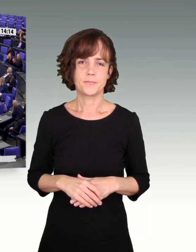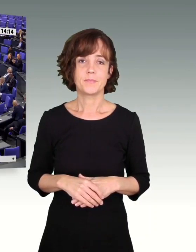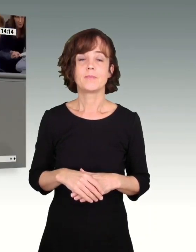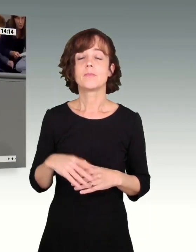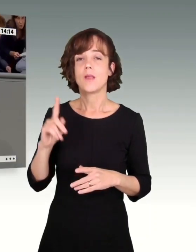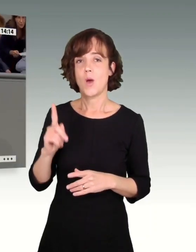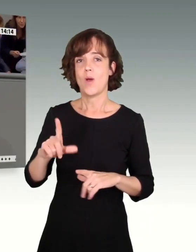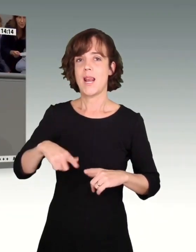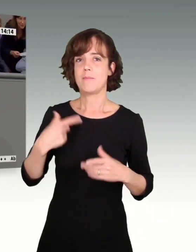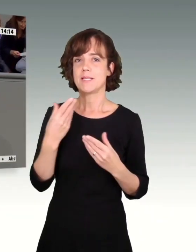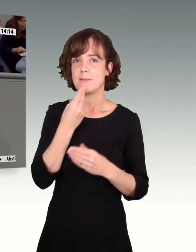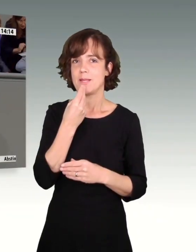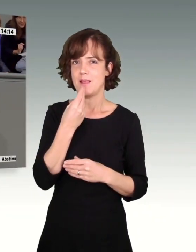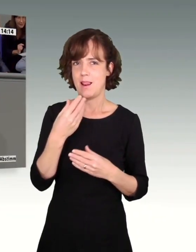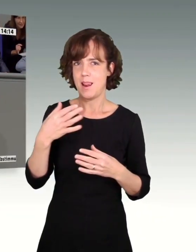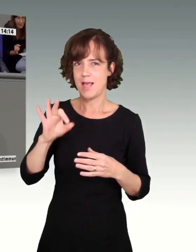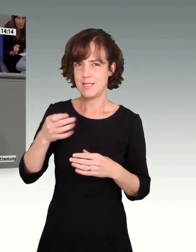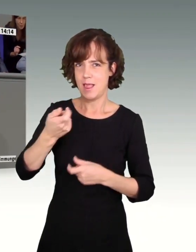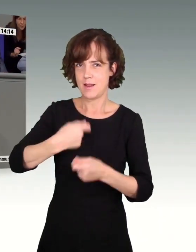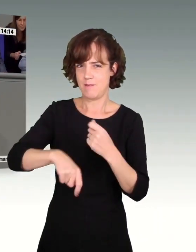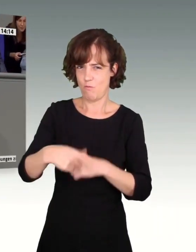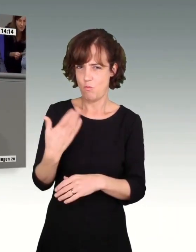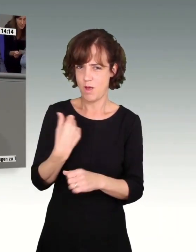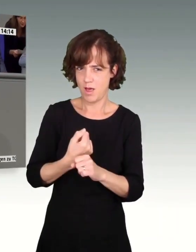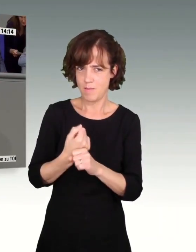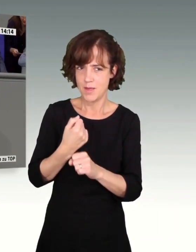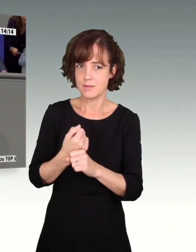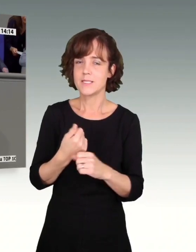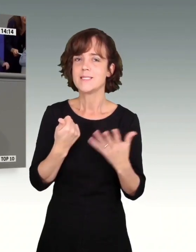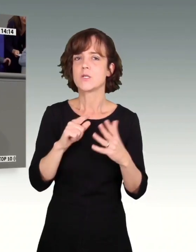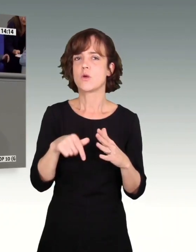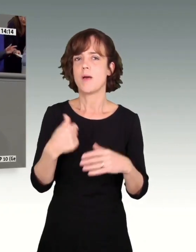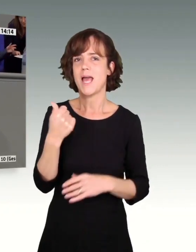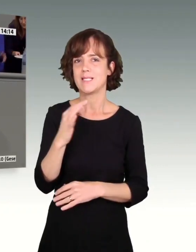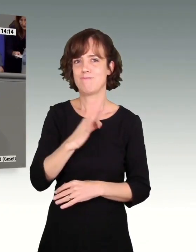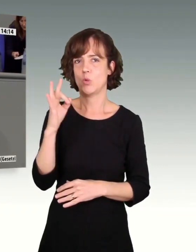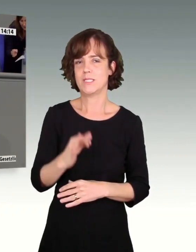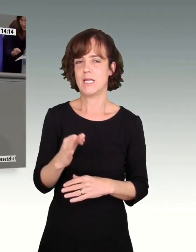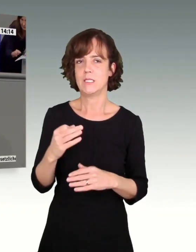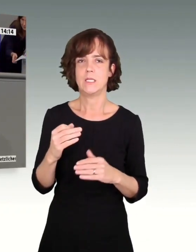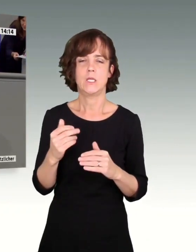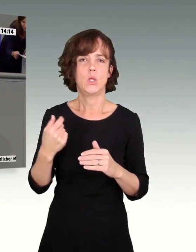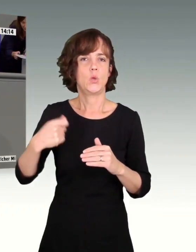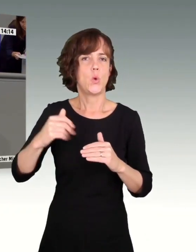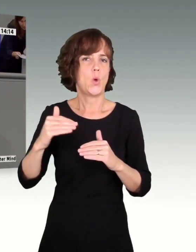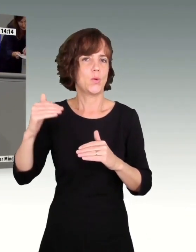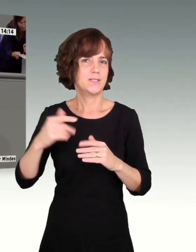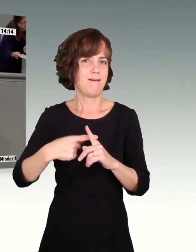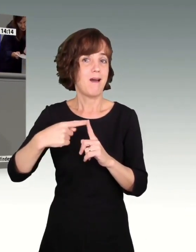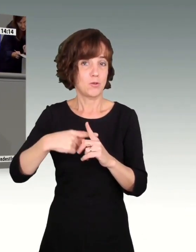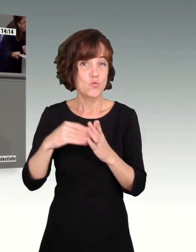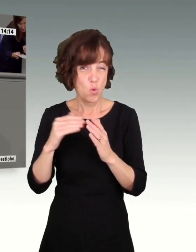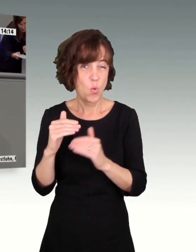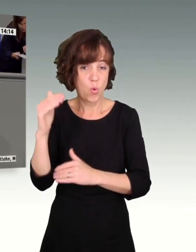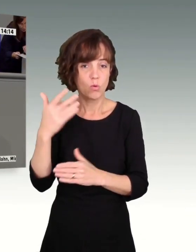Gerade im Lebensmitteleinzelhandel, wo ich sozusagen arbeite, ist jetzt sozusagen 6,1 Prozent mittlerweile, die Steuerungsrate immer noch sehr, sehr hoch. Und Herr